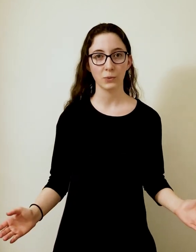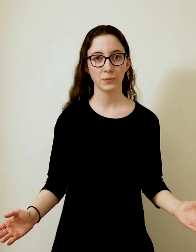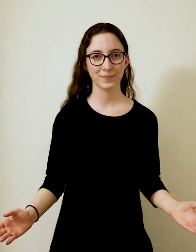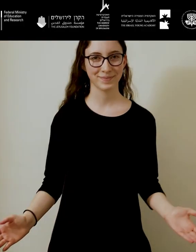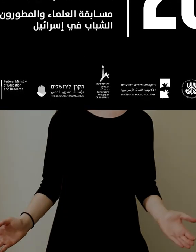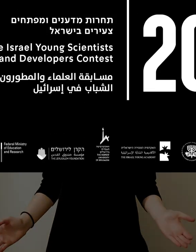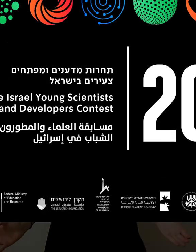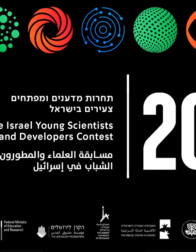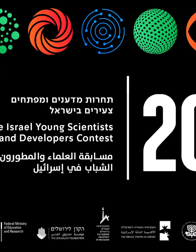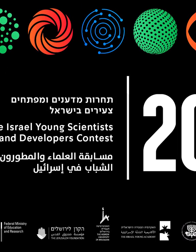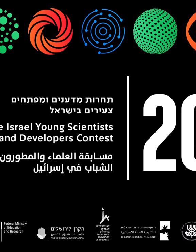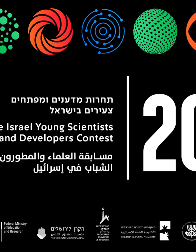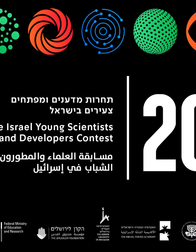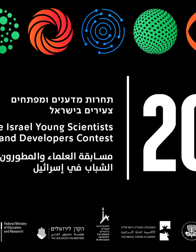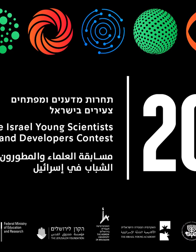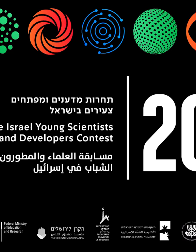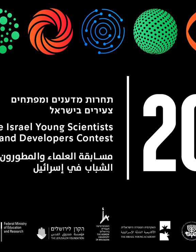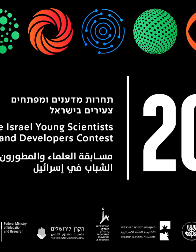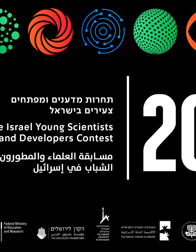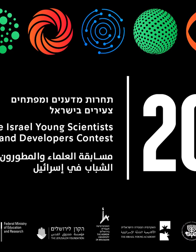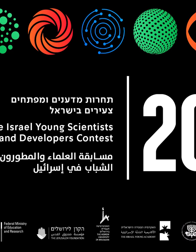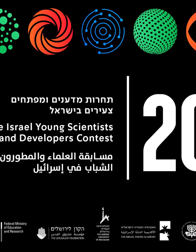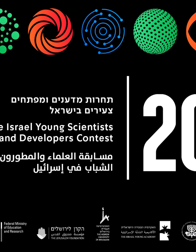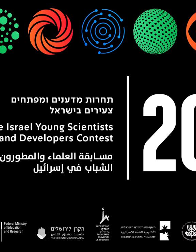תודה רבה